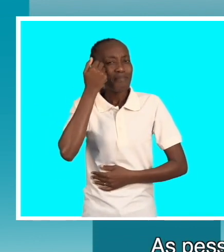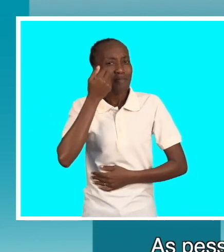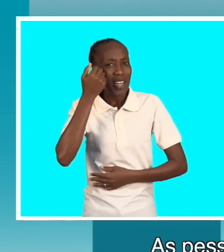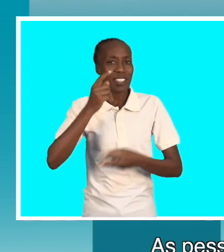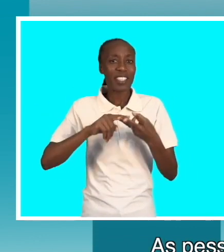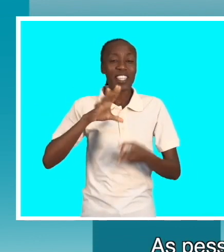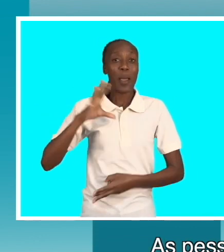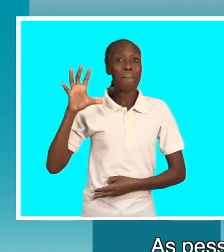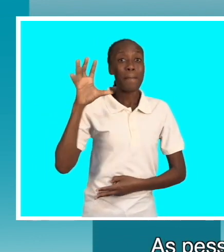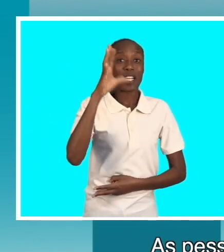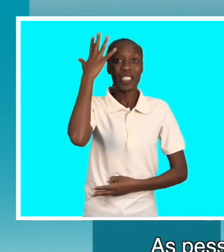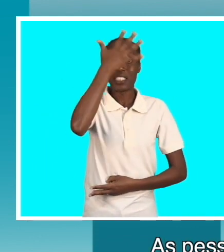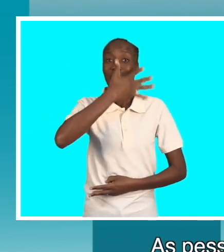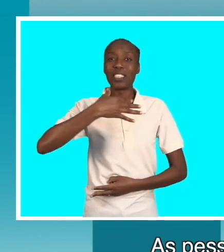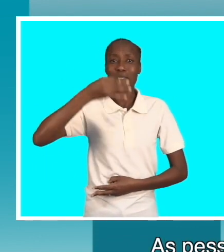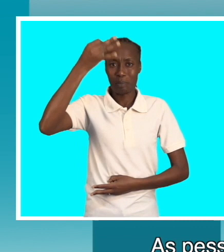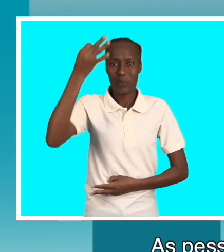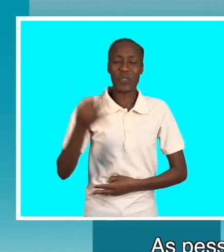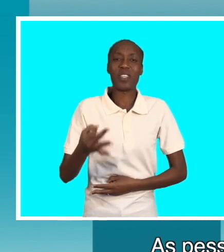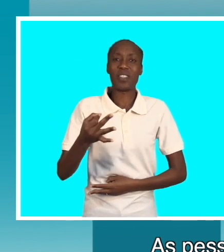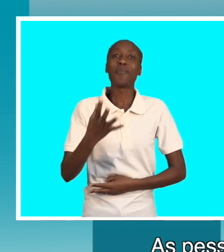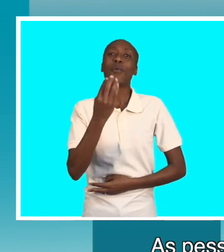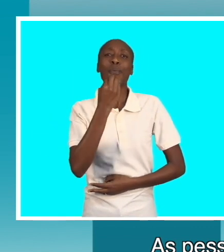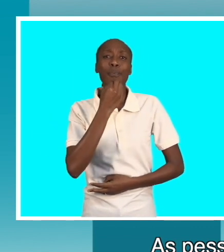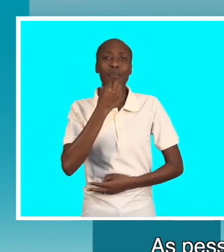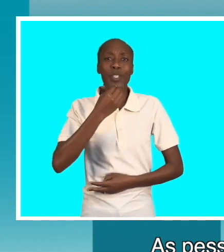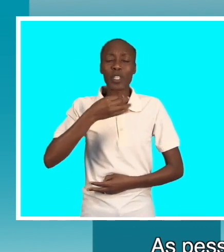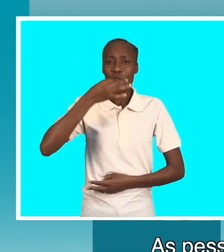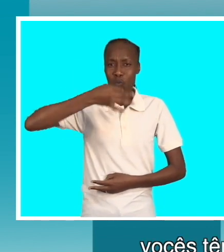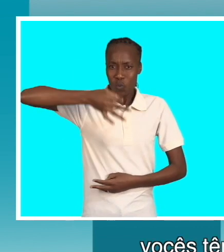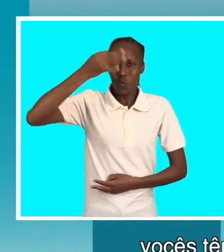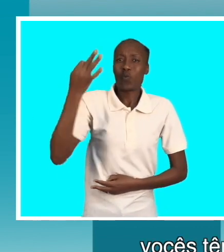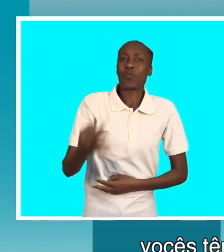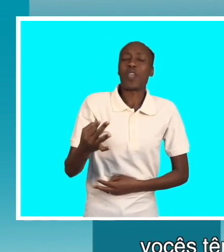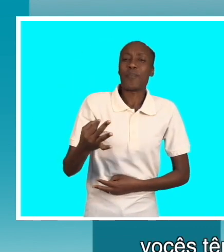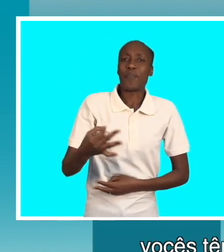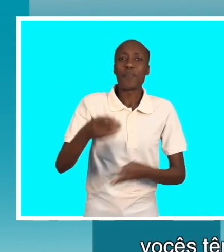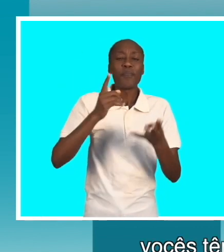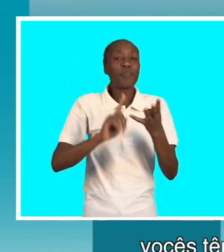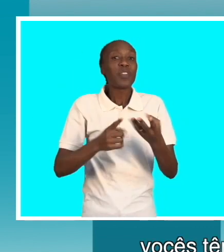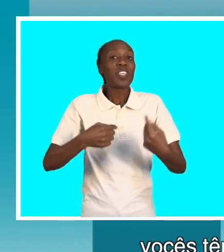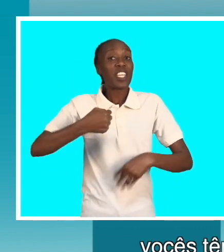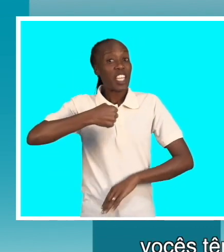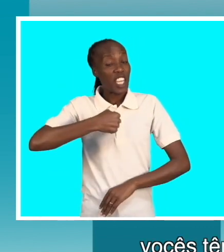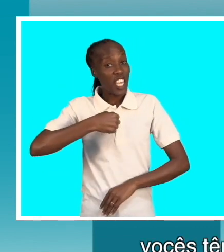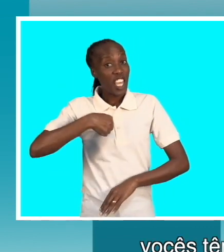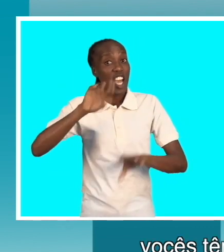As pessoas aqui no Moçambique são muito agradáveis, muito simpáticos. Você tem um país lindo, super lindo,